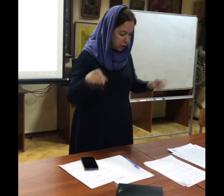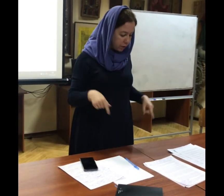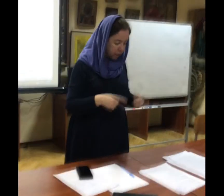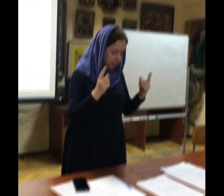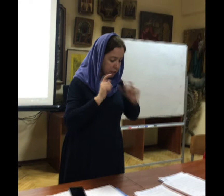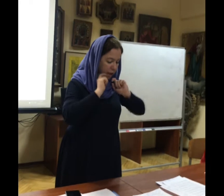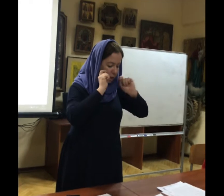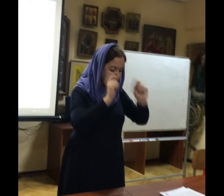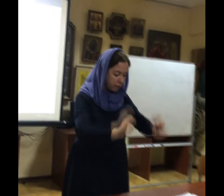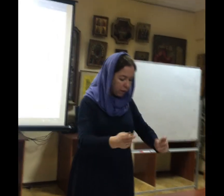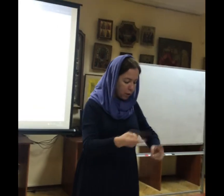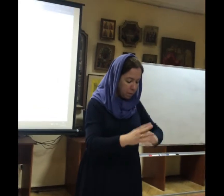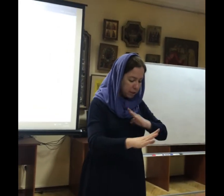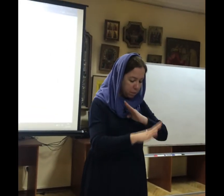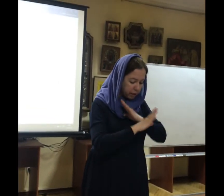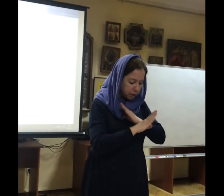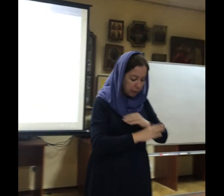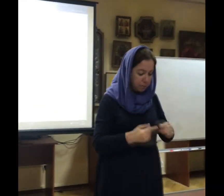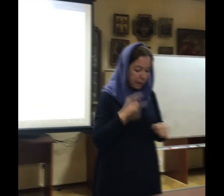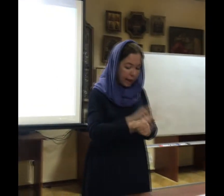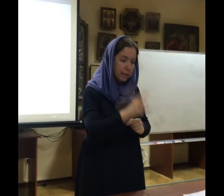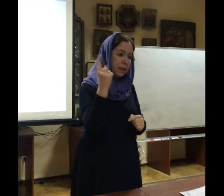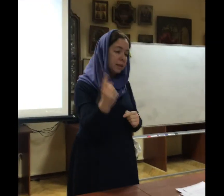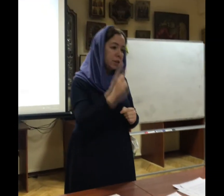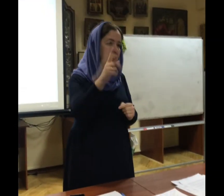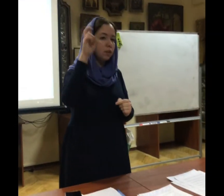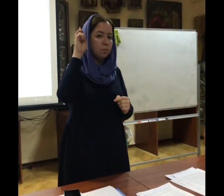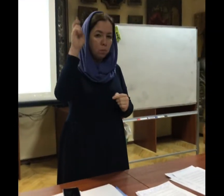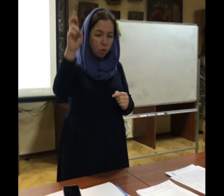и воскрес, даровав бессмертием. Это единый Бог.